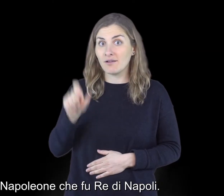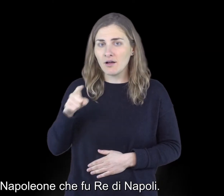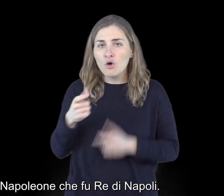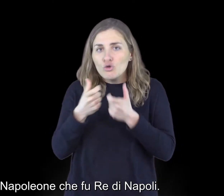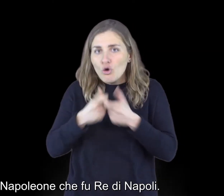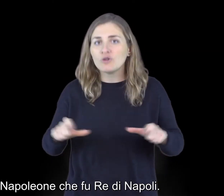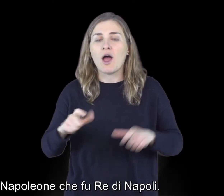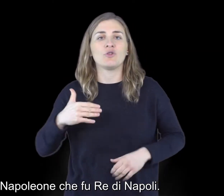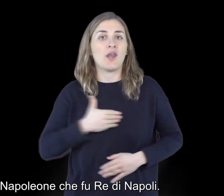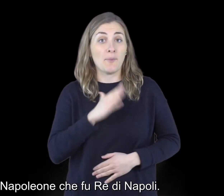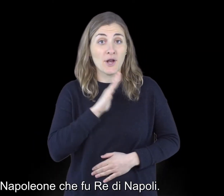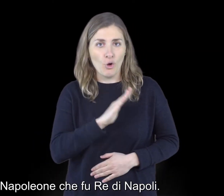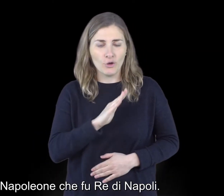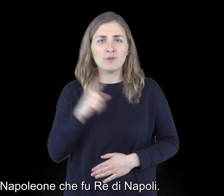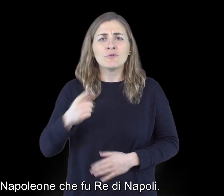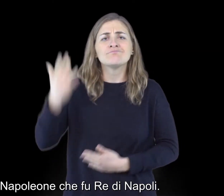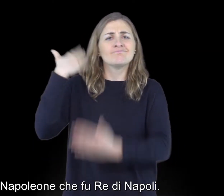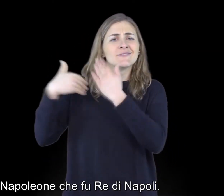cognato di Napoleone che fu re di Napoli.